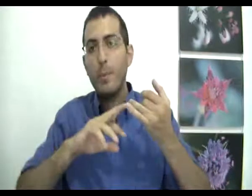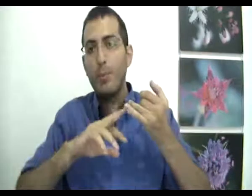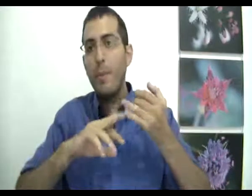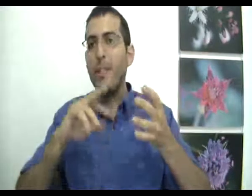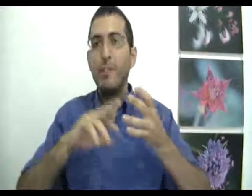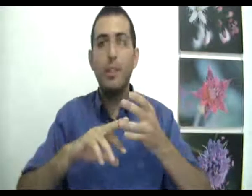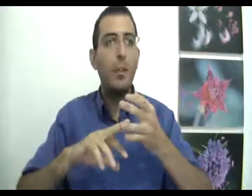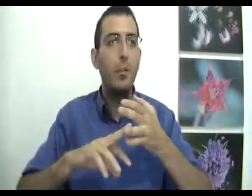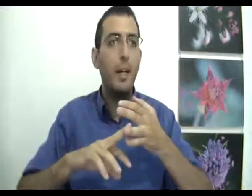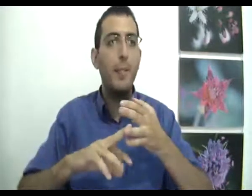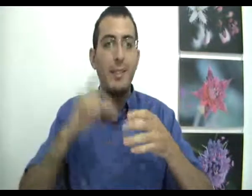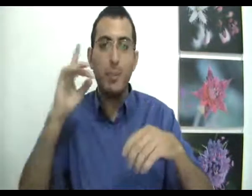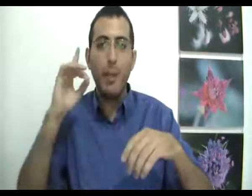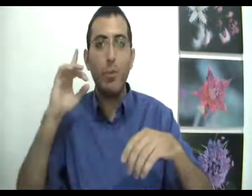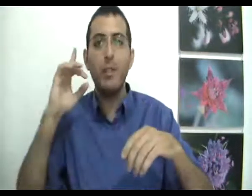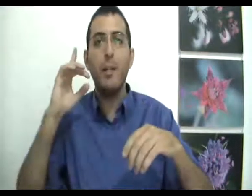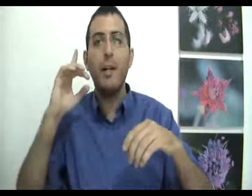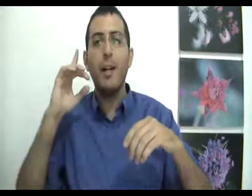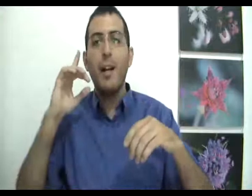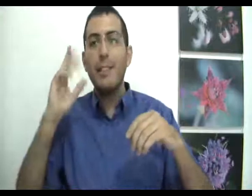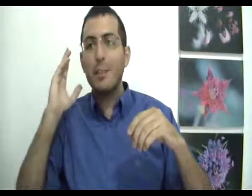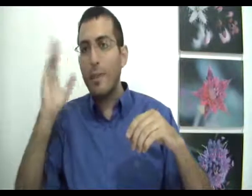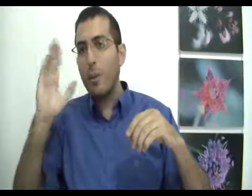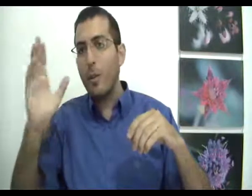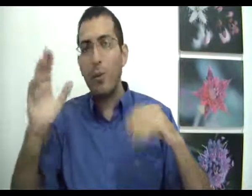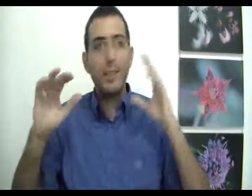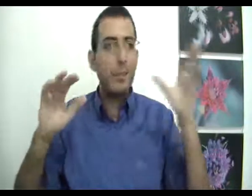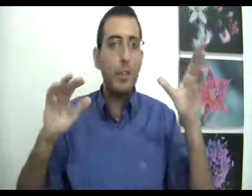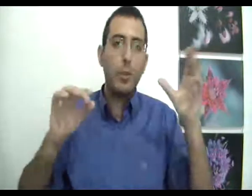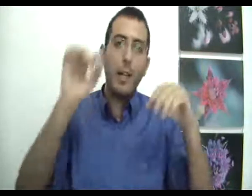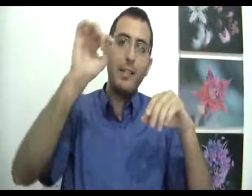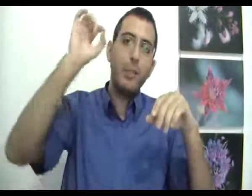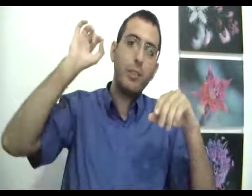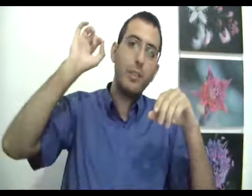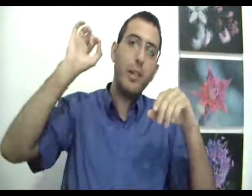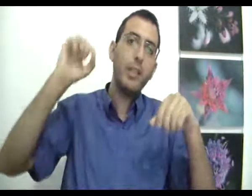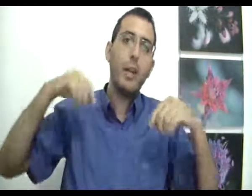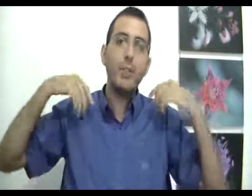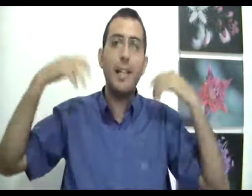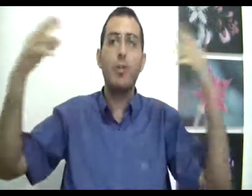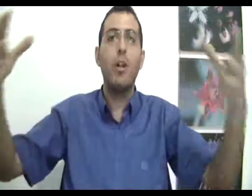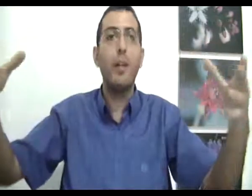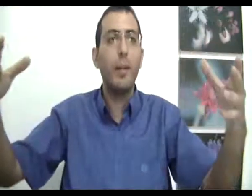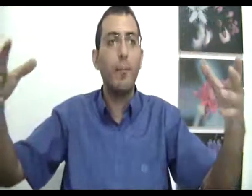הטובים ומה הסיבה של האירועים הרעים הסיבה היא אותו סיבה הסיבה שקורה טוב והסיבה שקורה רע זה אותו סיבה שעושה את כל האירועים